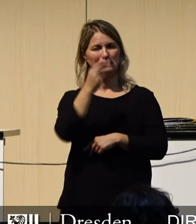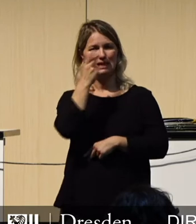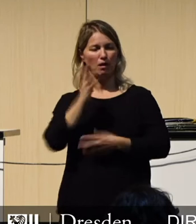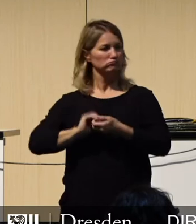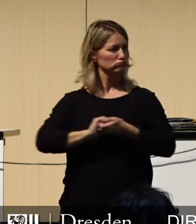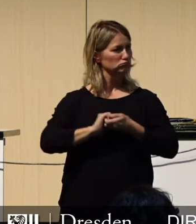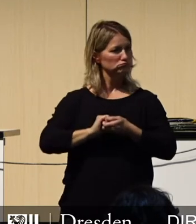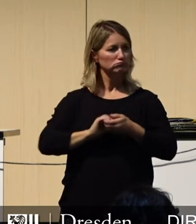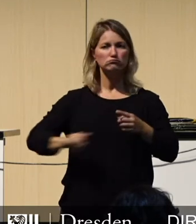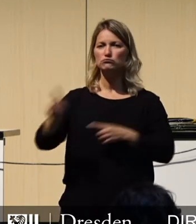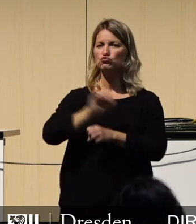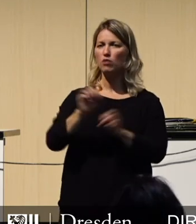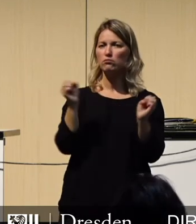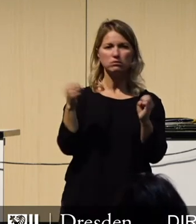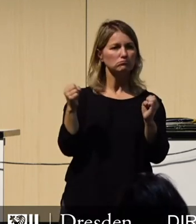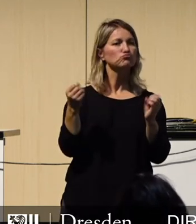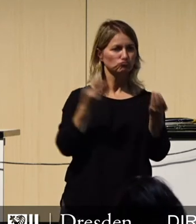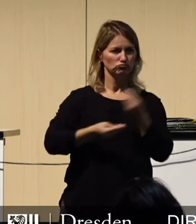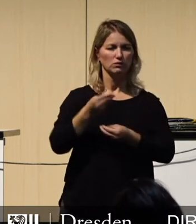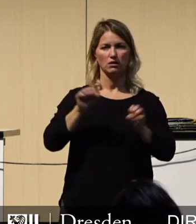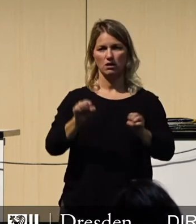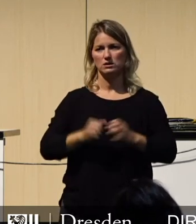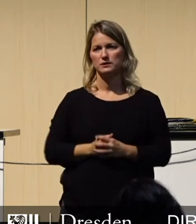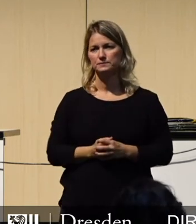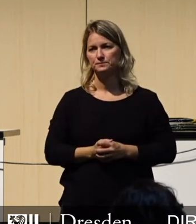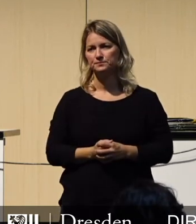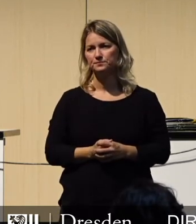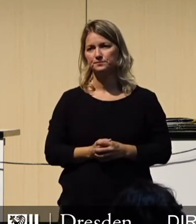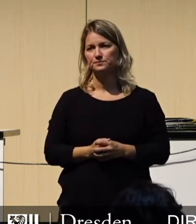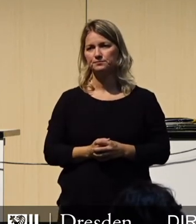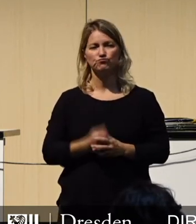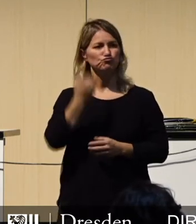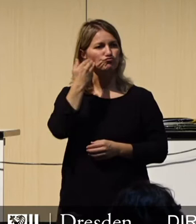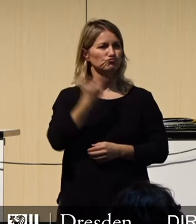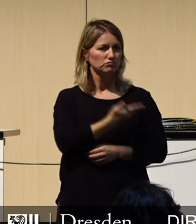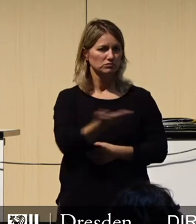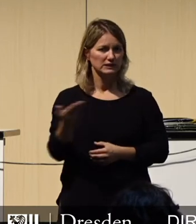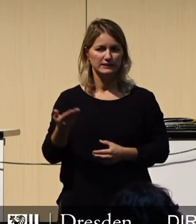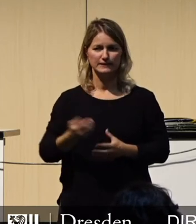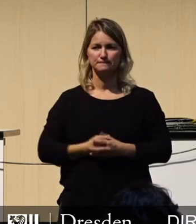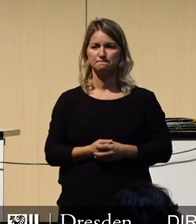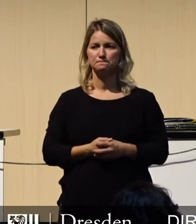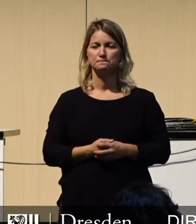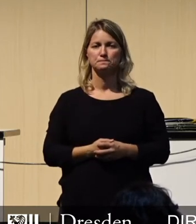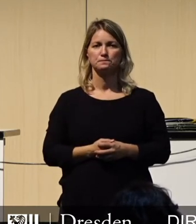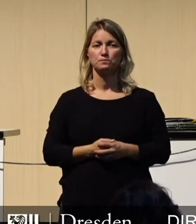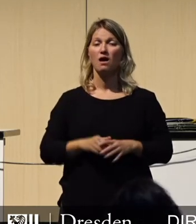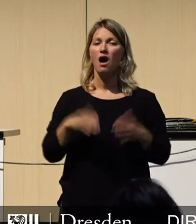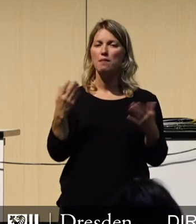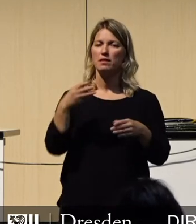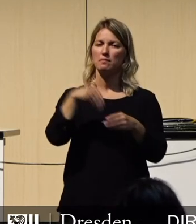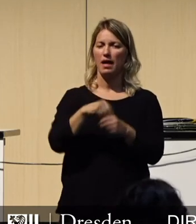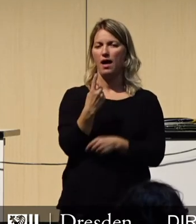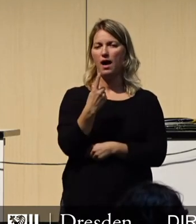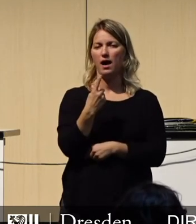Bestußfähigkeit unter Beweis gestellt. Werde Stadträte, es gibt nur einen Wermutstropfen.